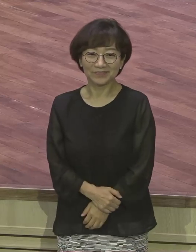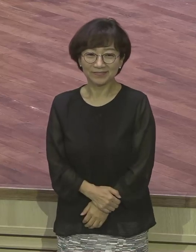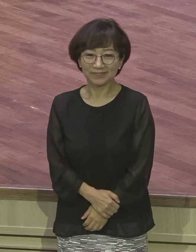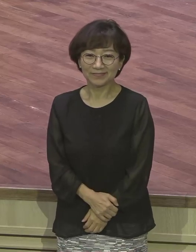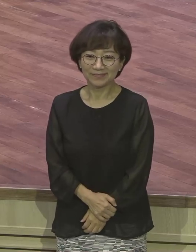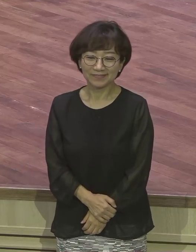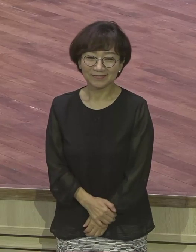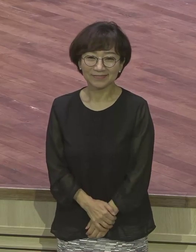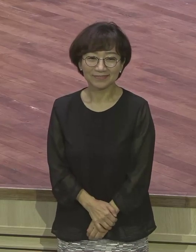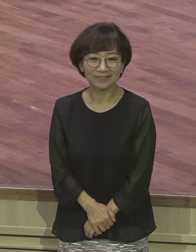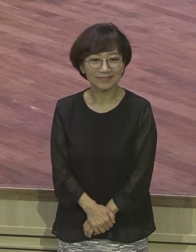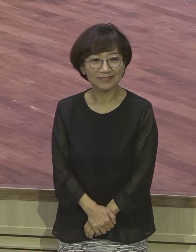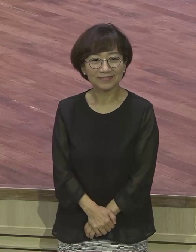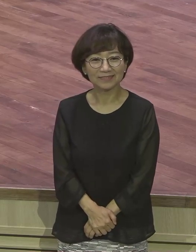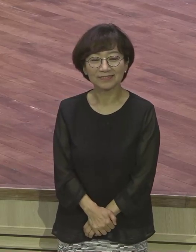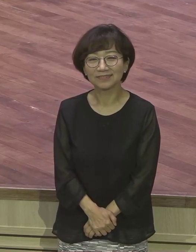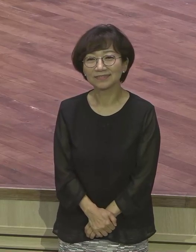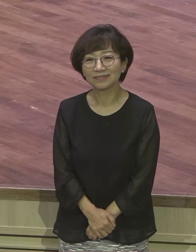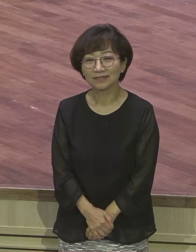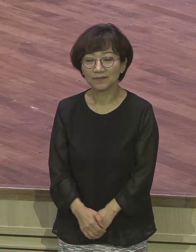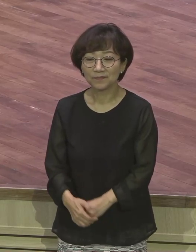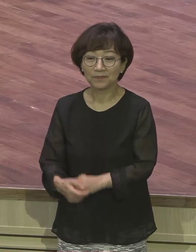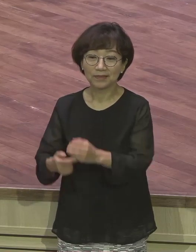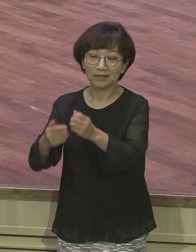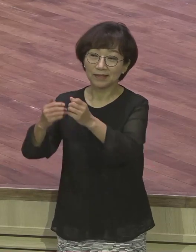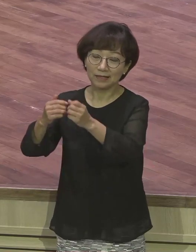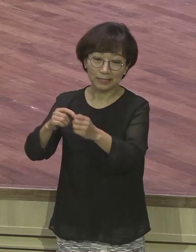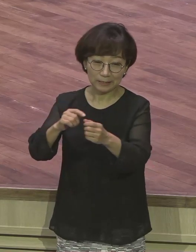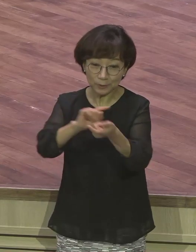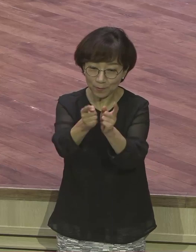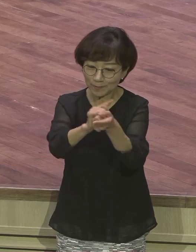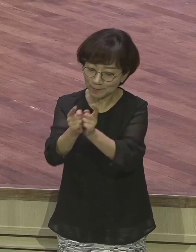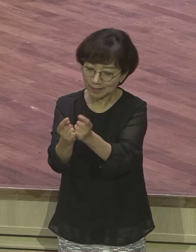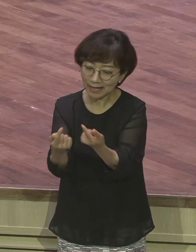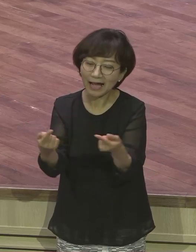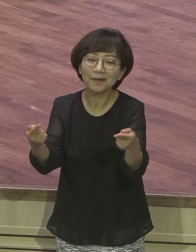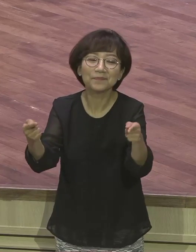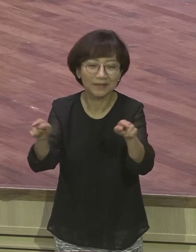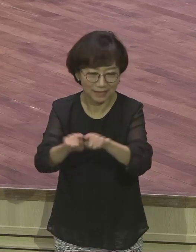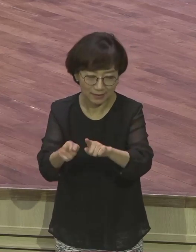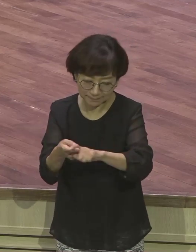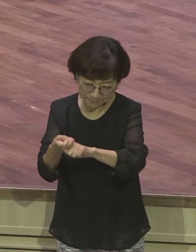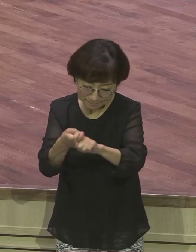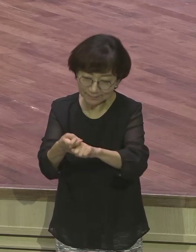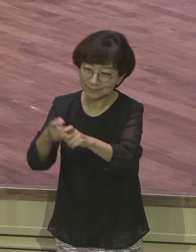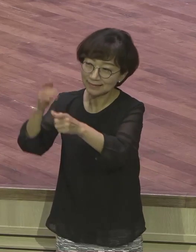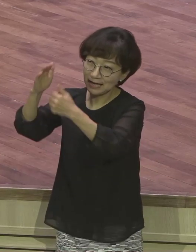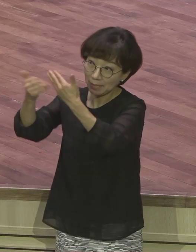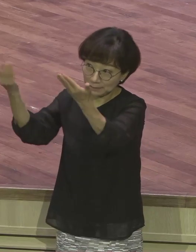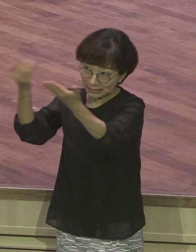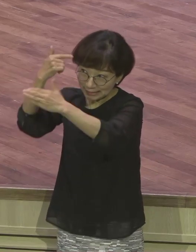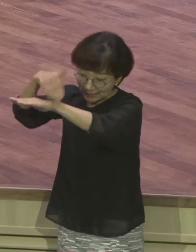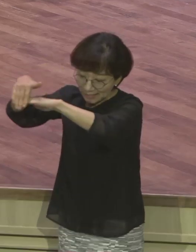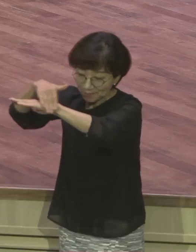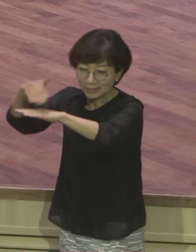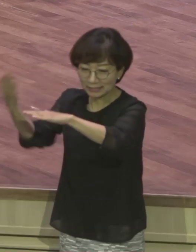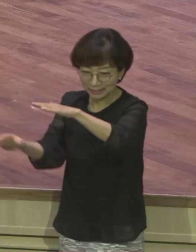이루어가는 겁니다. 함께 이루어가는 거 영적 콤비 프레이가 그러니까 이 그렇게 서로 힘주고